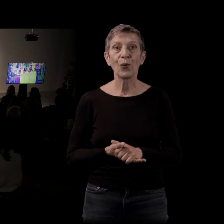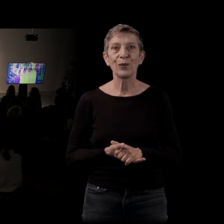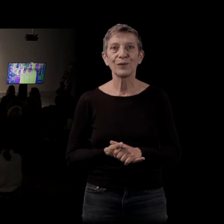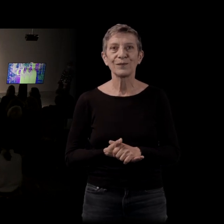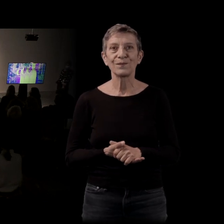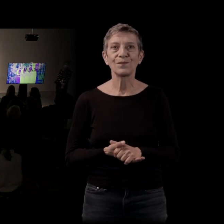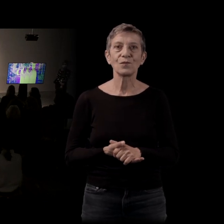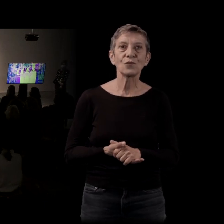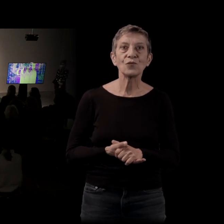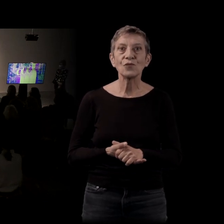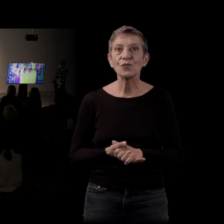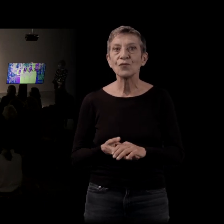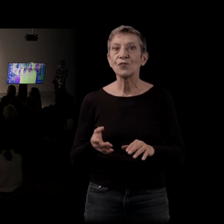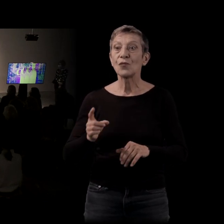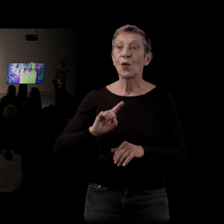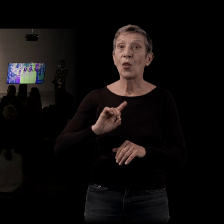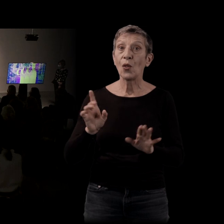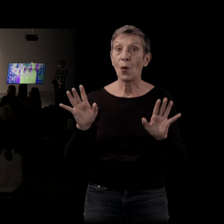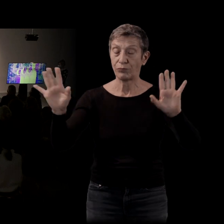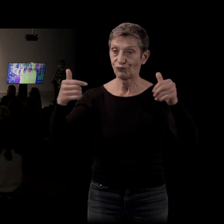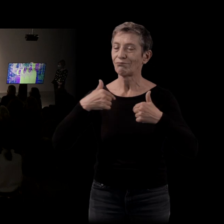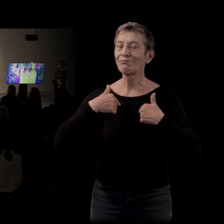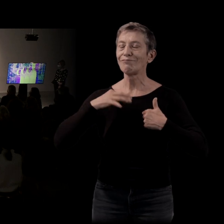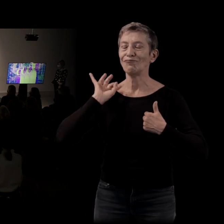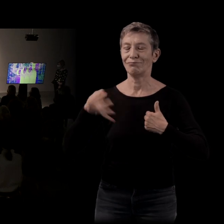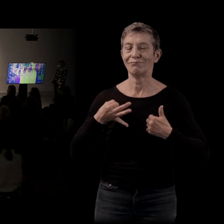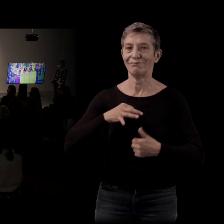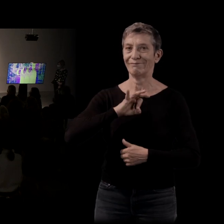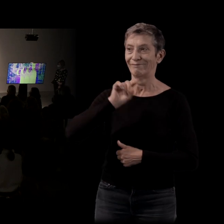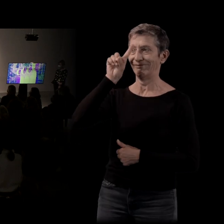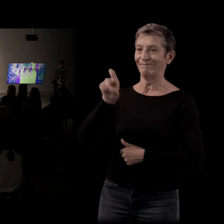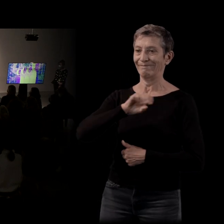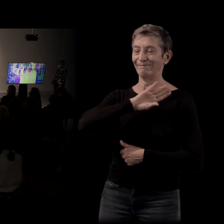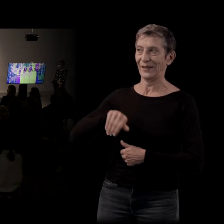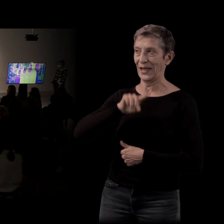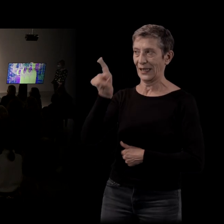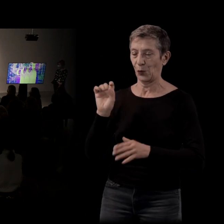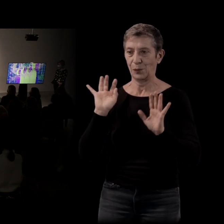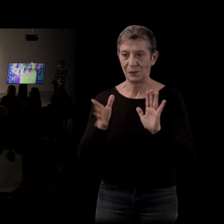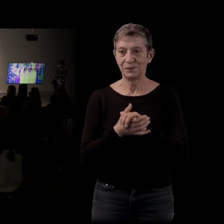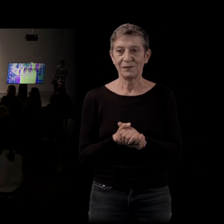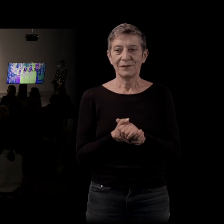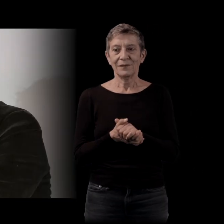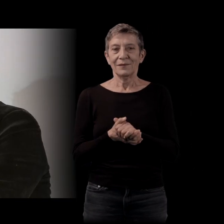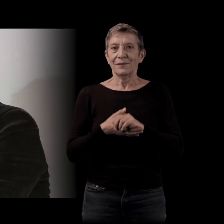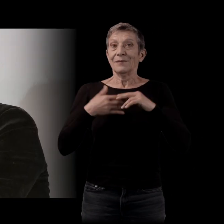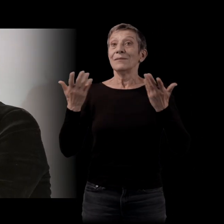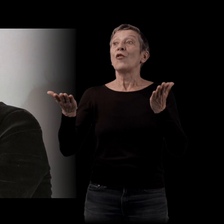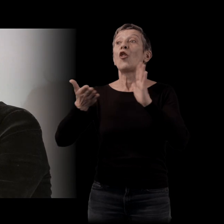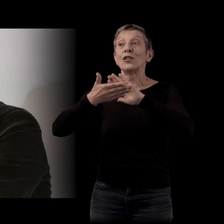Non. Moi, j'en ai une dernière quand même, Nicolas. Il se trouve, et ça va être une transition parce que justement, vous avez dédicacé votre ouvrage dans quelques instants.